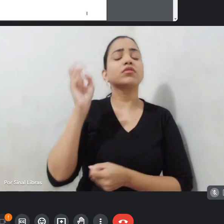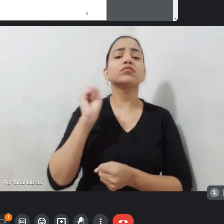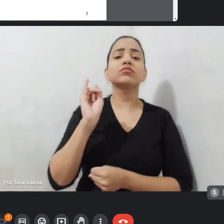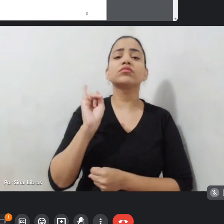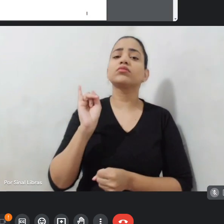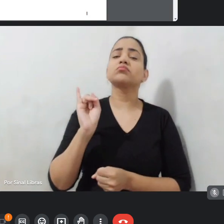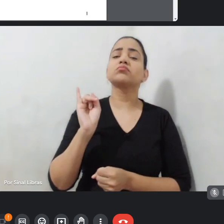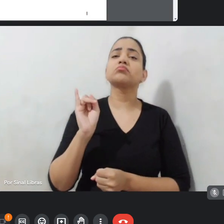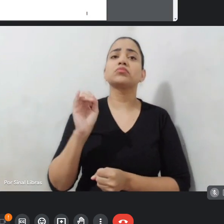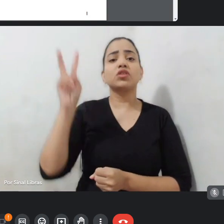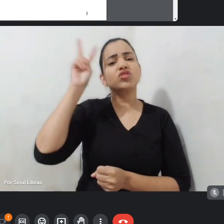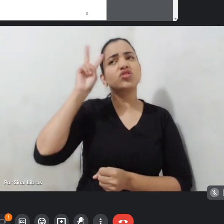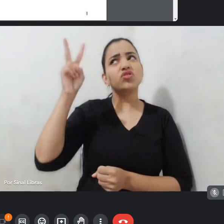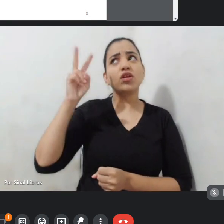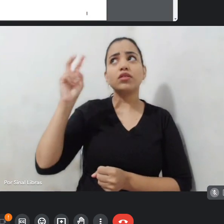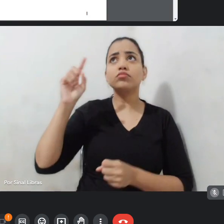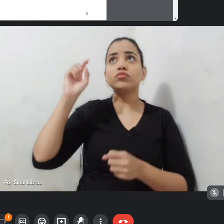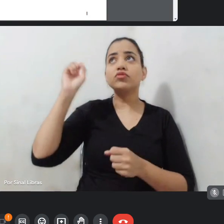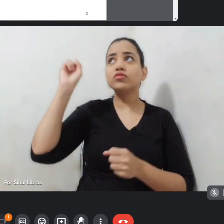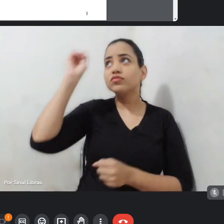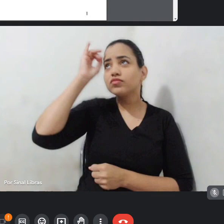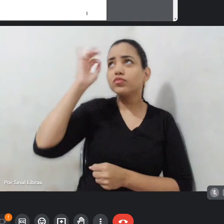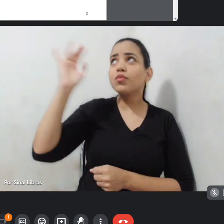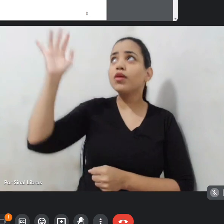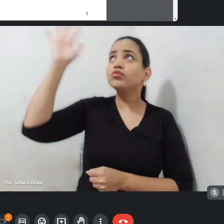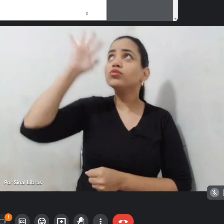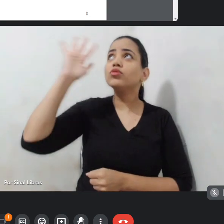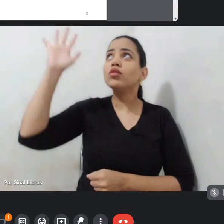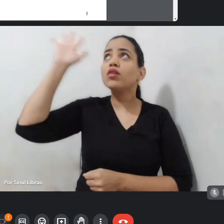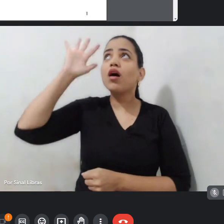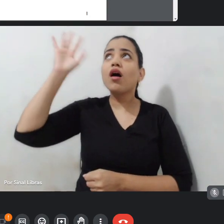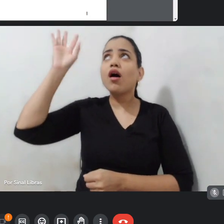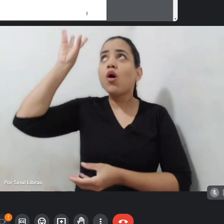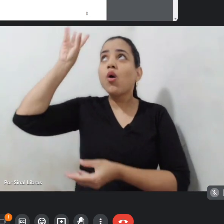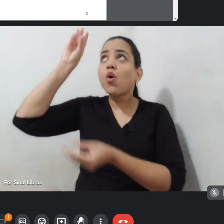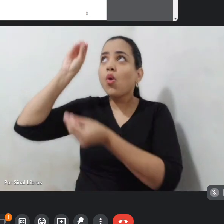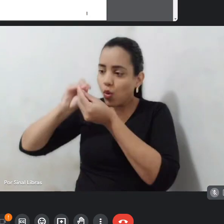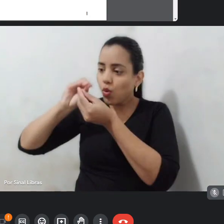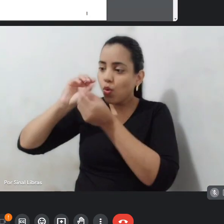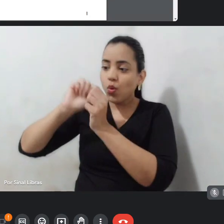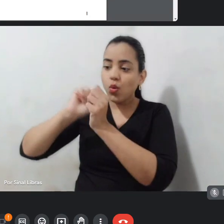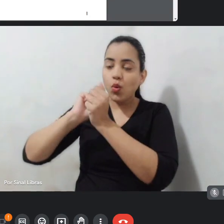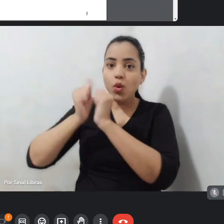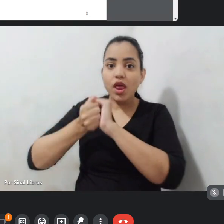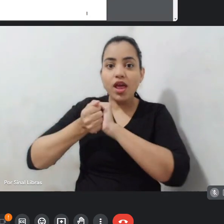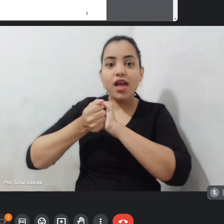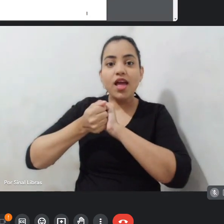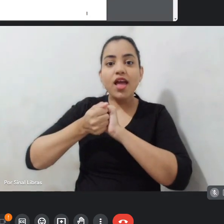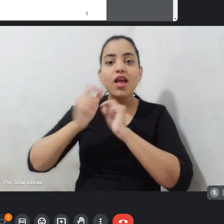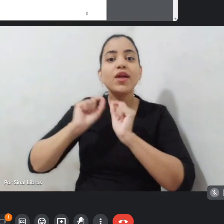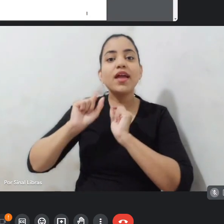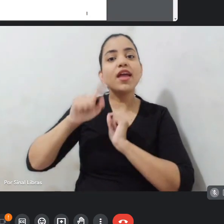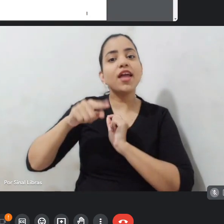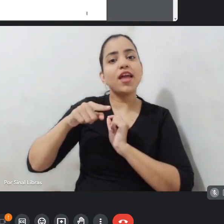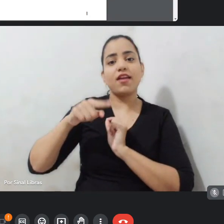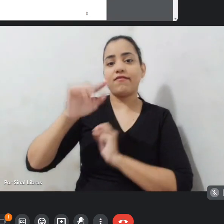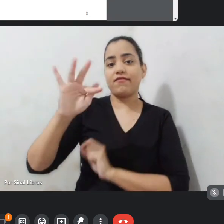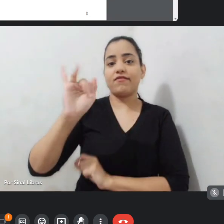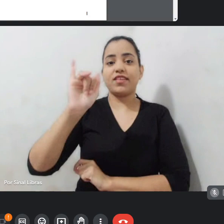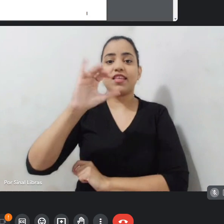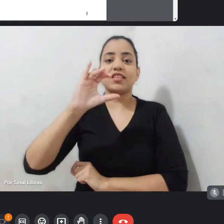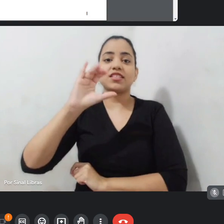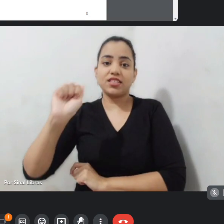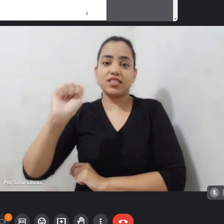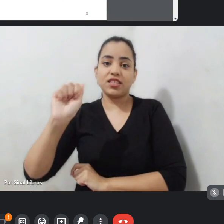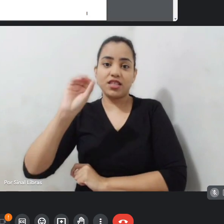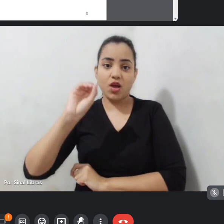história que não existe, ou que existe, você tem fazer adequação, é ficção. Se é uma história real, verdadeira,